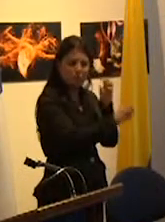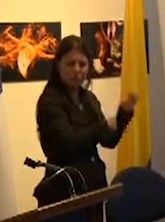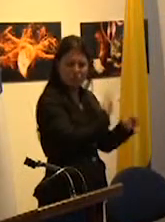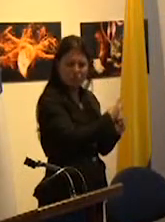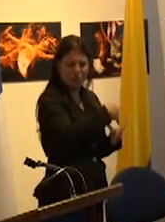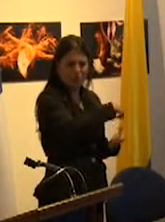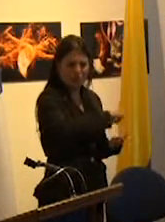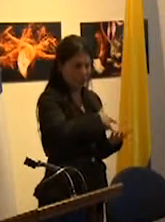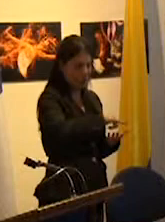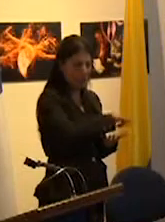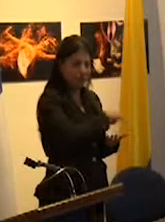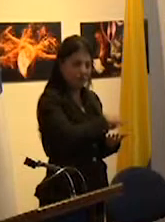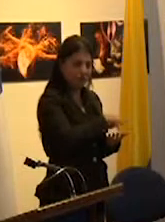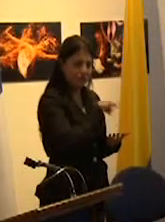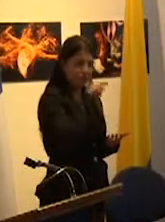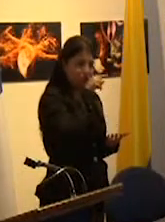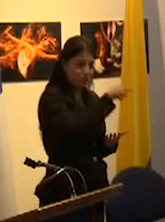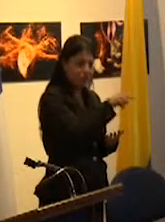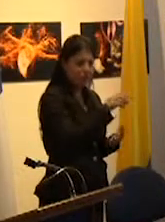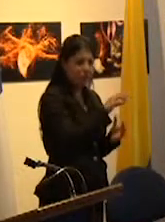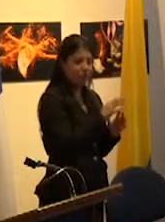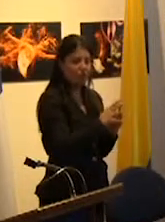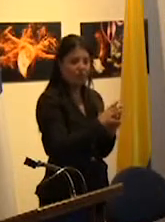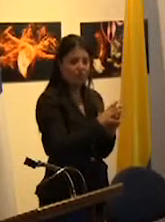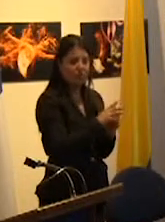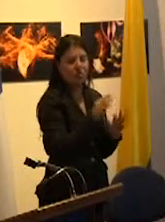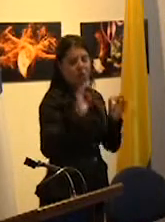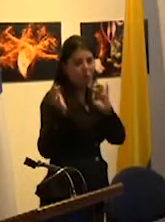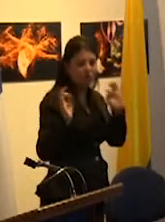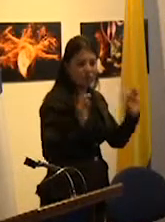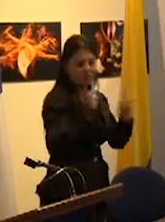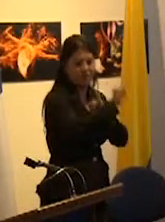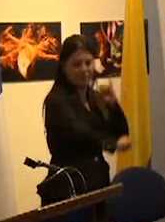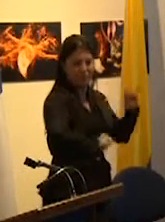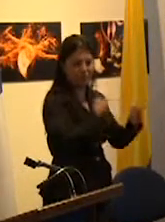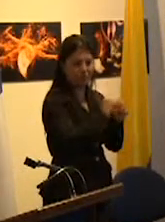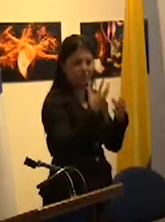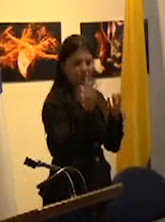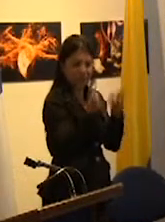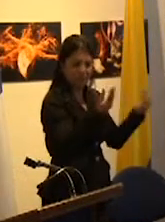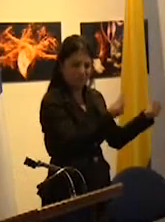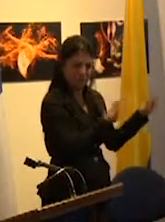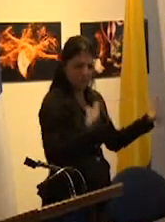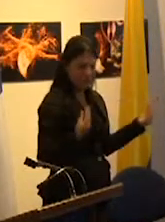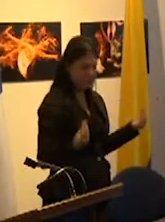en el que las corporaciones económicas están organizadas internacionalmente